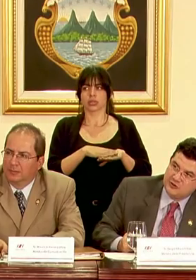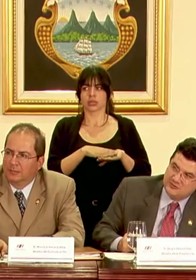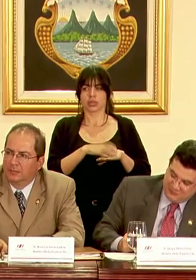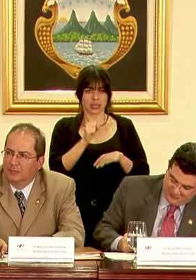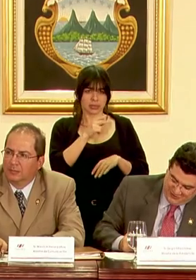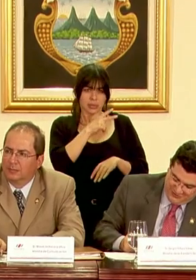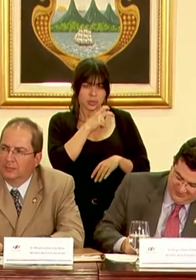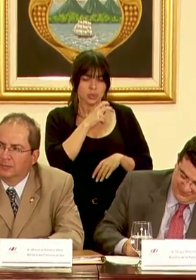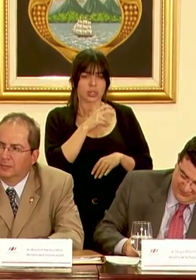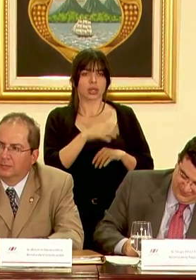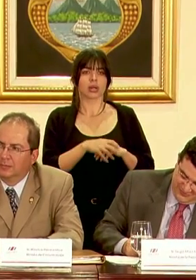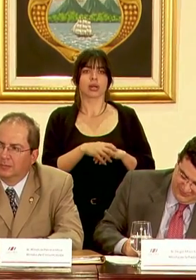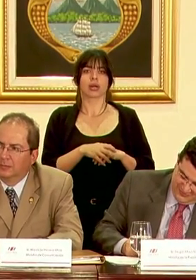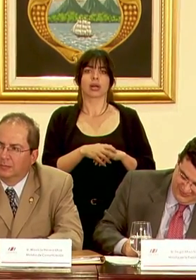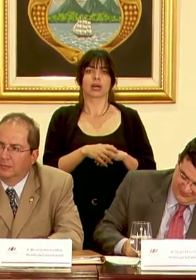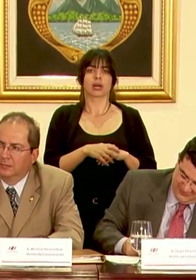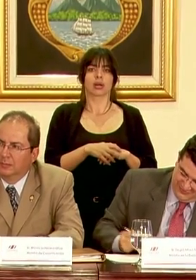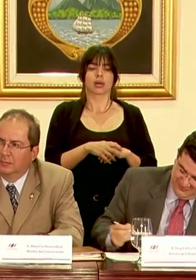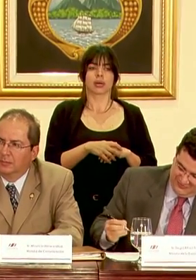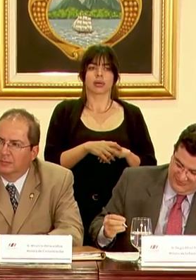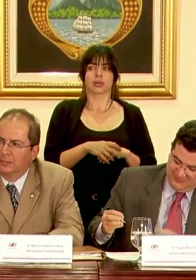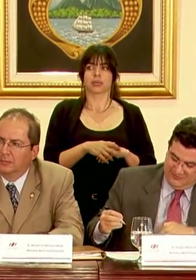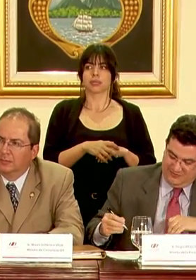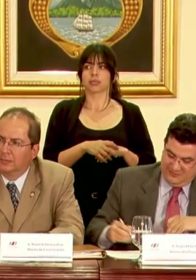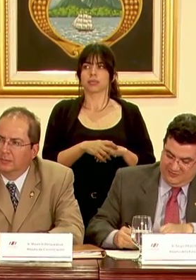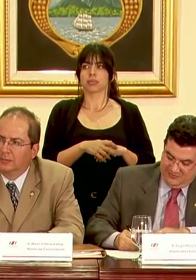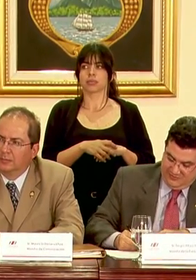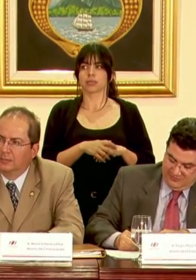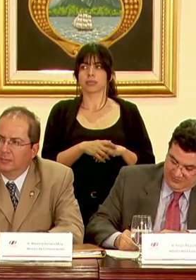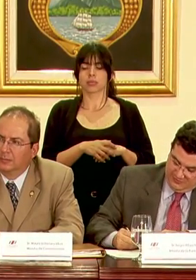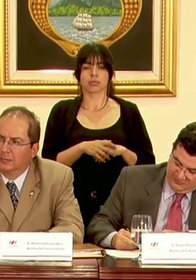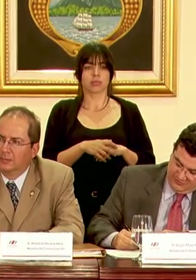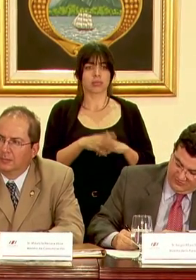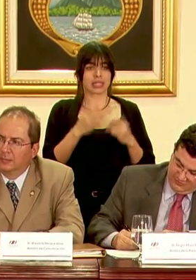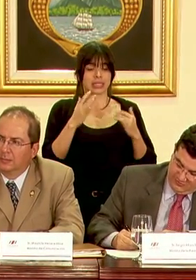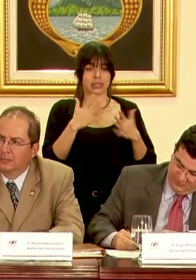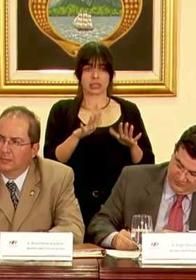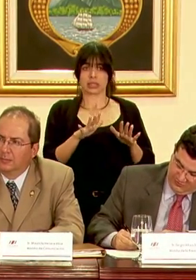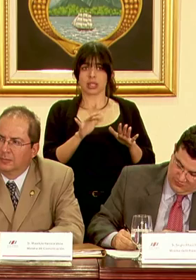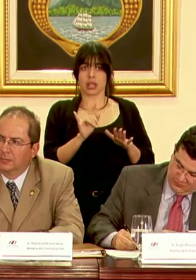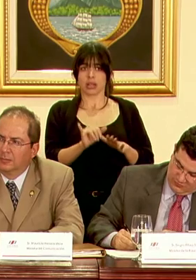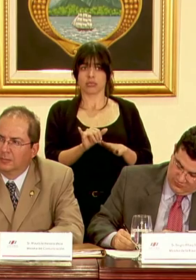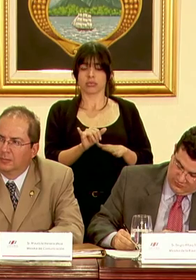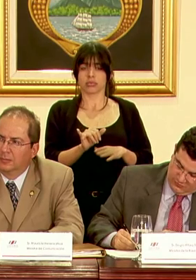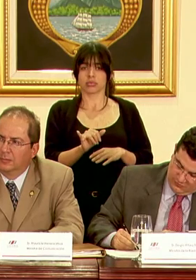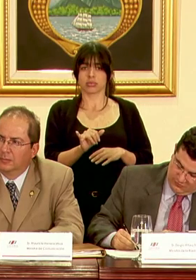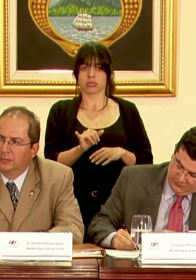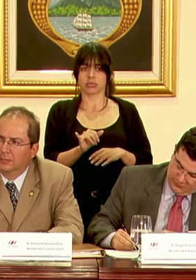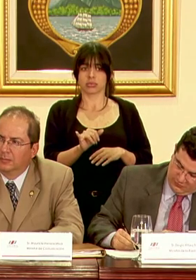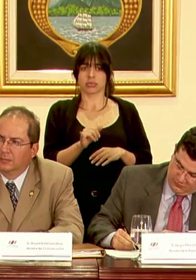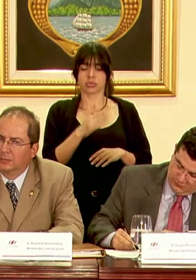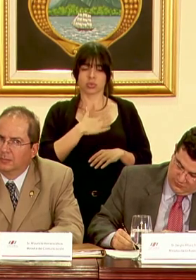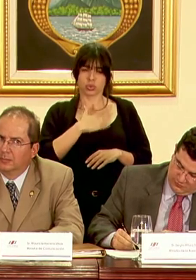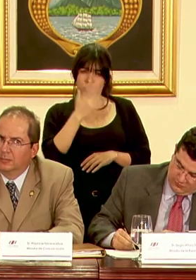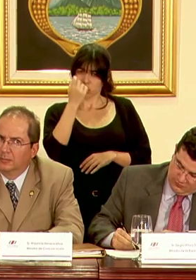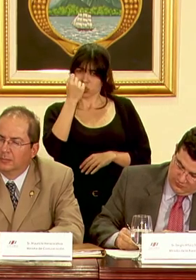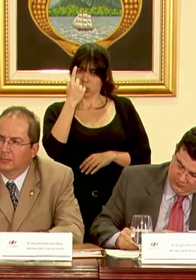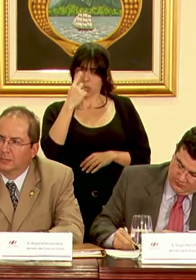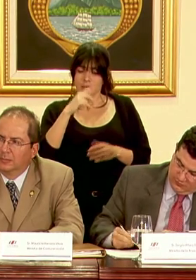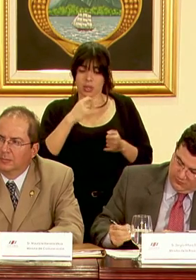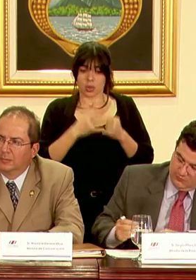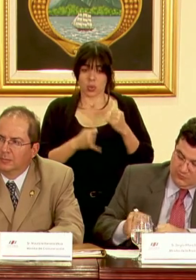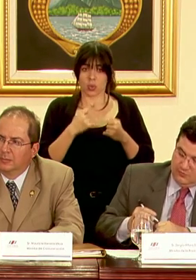si no hablo más duro no hay problema ya esta sería digamos la lo que le entiendo es que ya esta